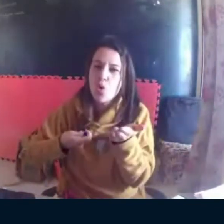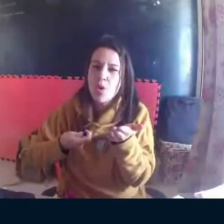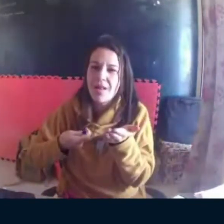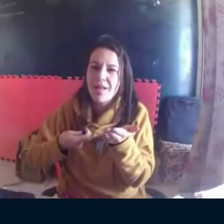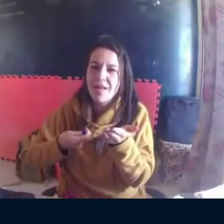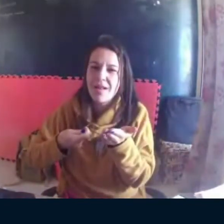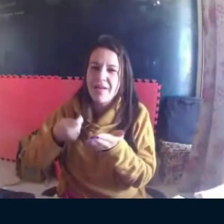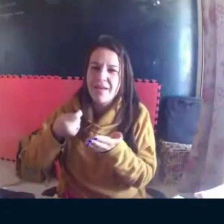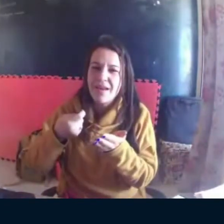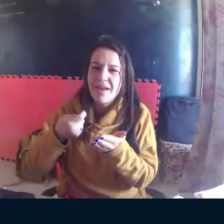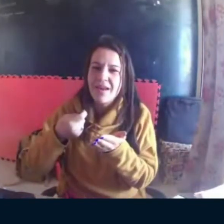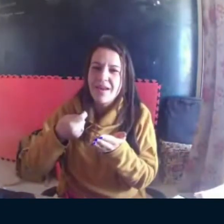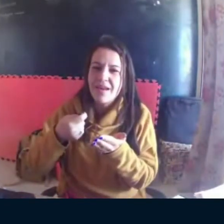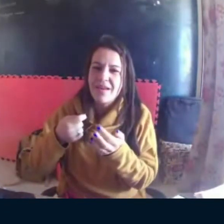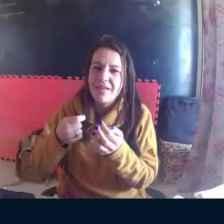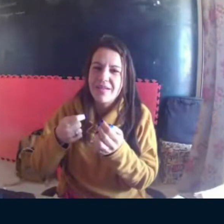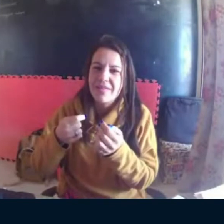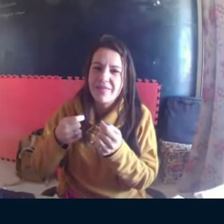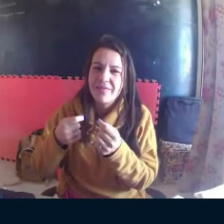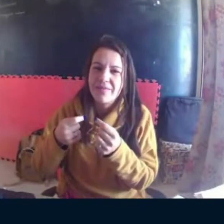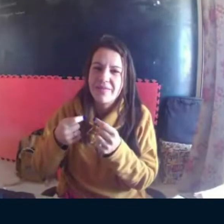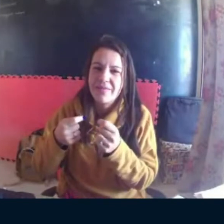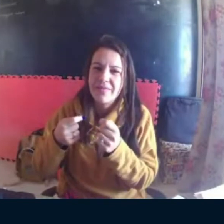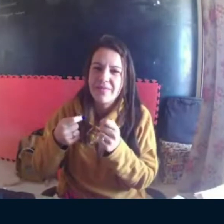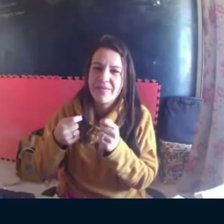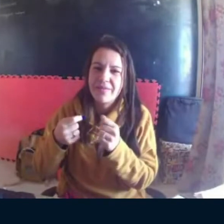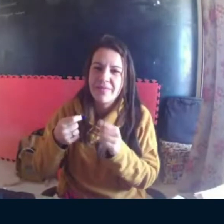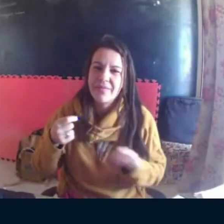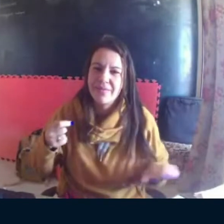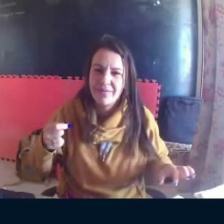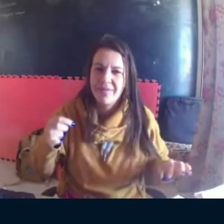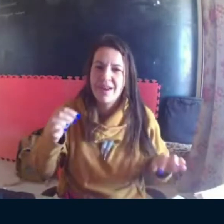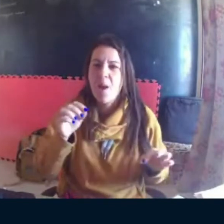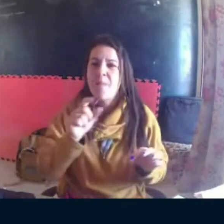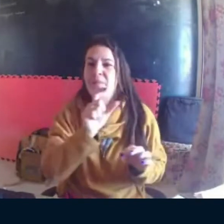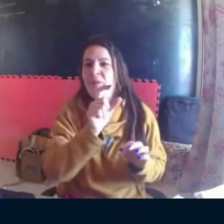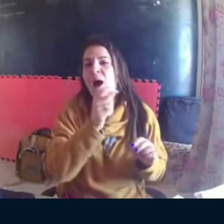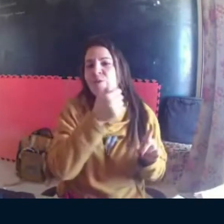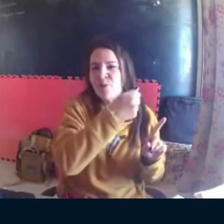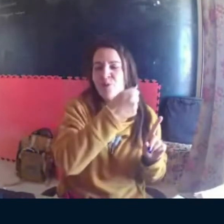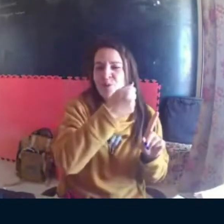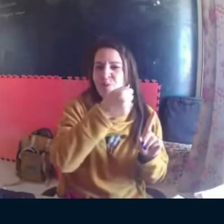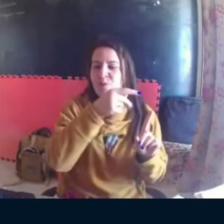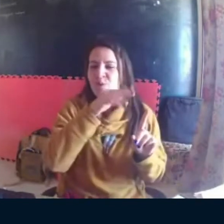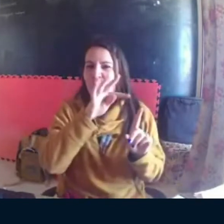na página 21, segundo parágrafo,